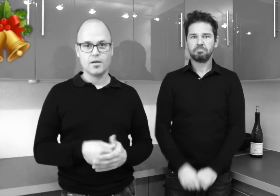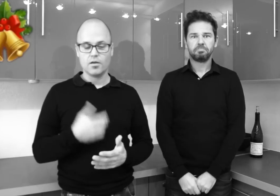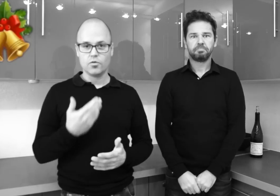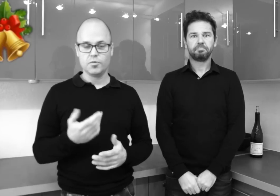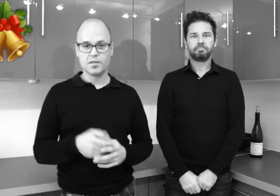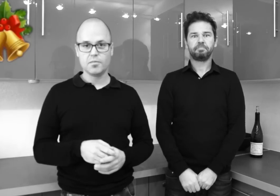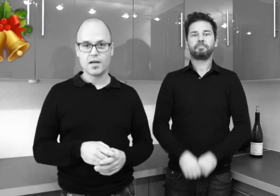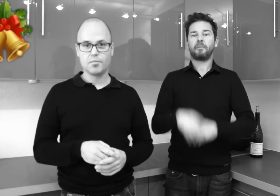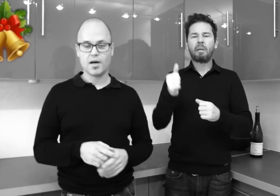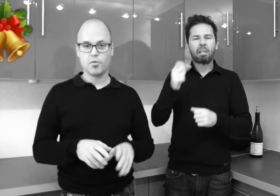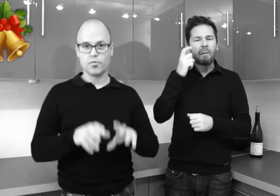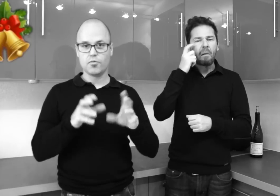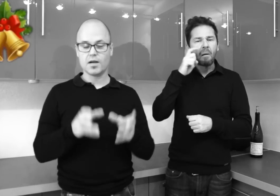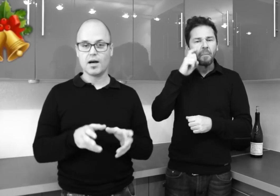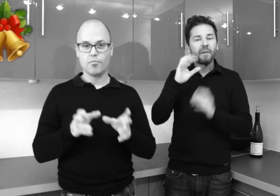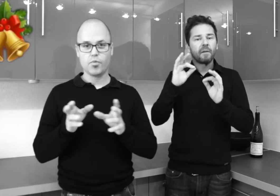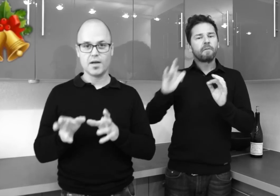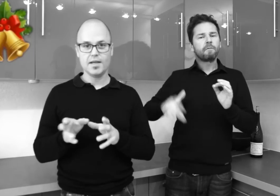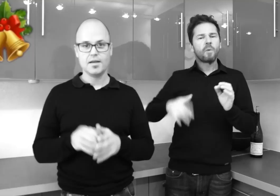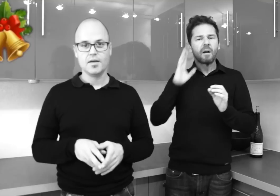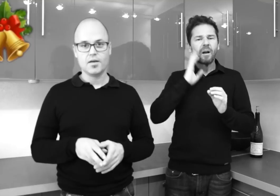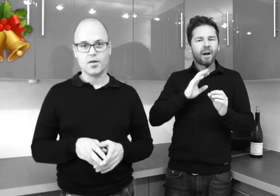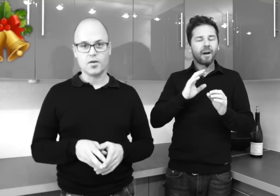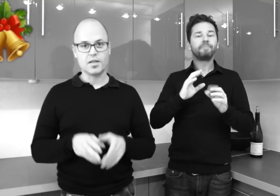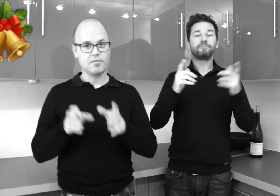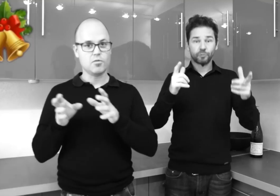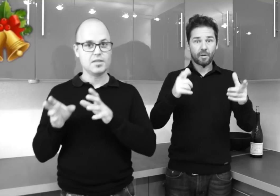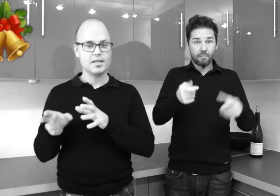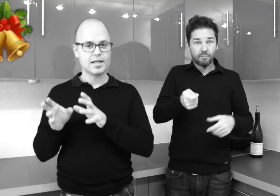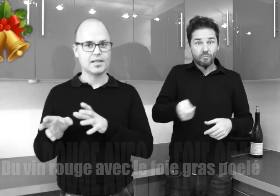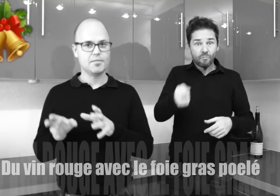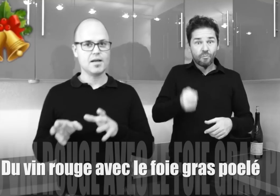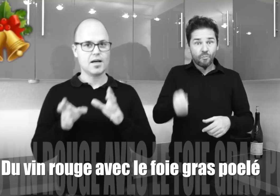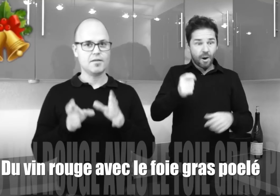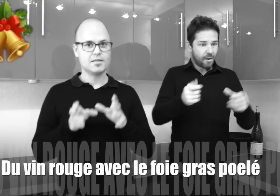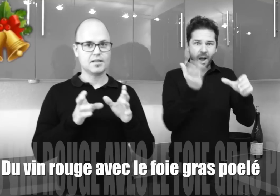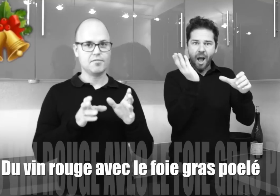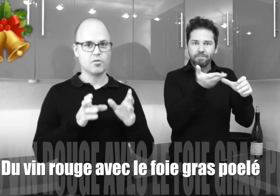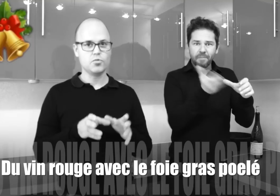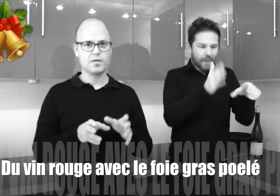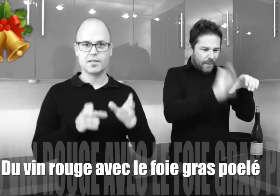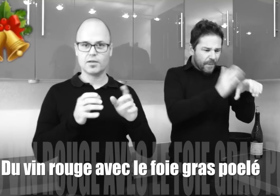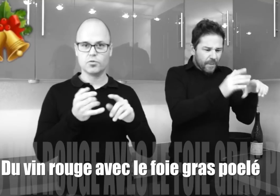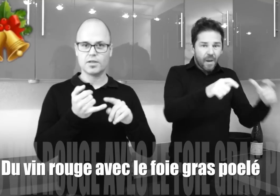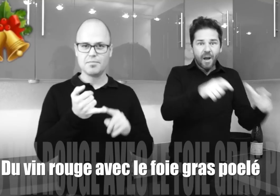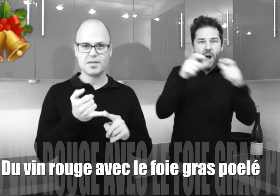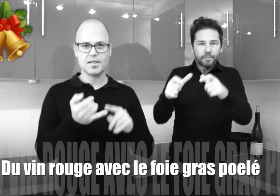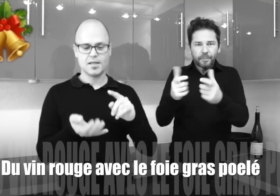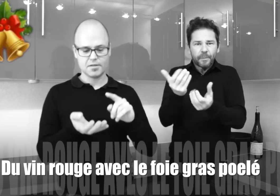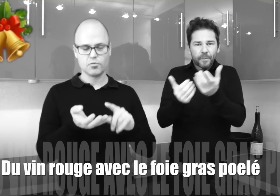Une petite remarque par rapport au foie gras poêlé, qui va aussi très très bien avec certains vins rouges, avec des rouges épicés, avec des